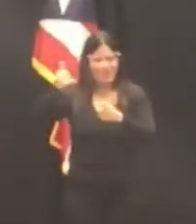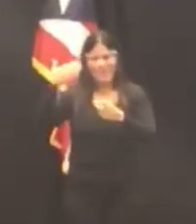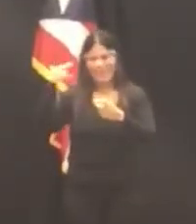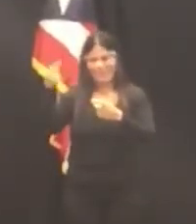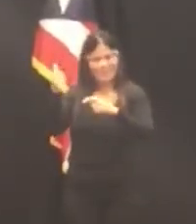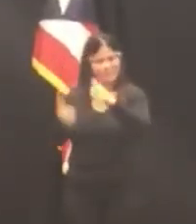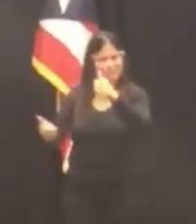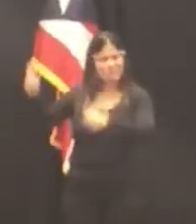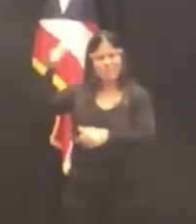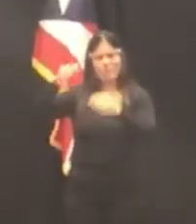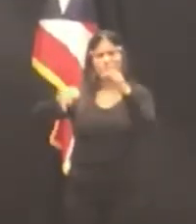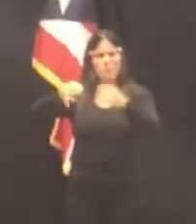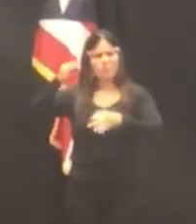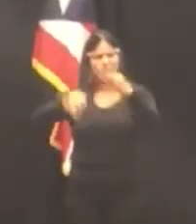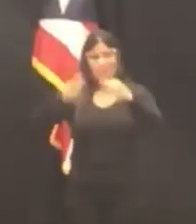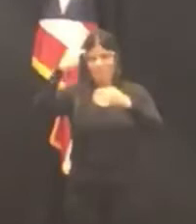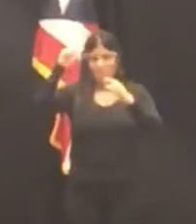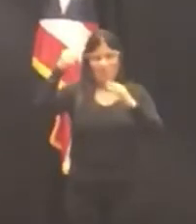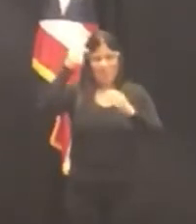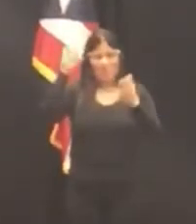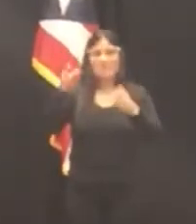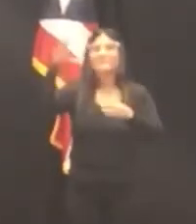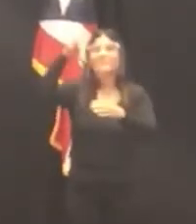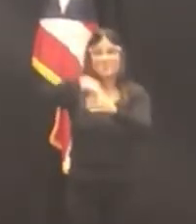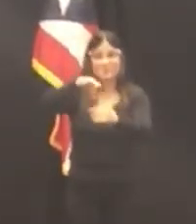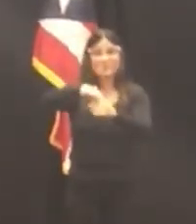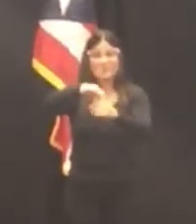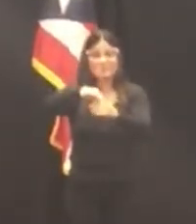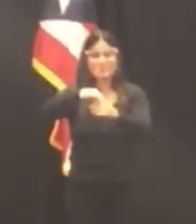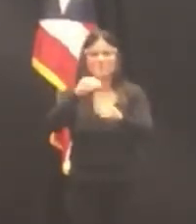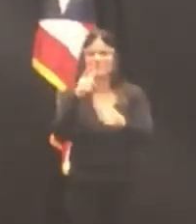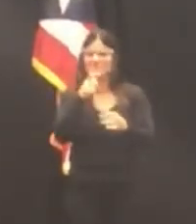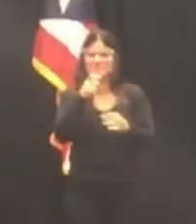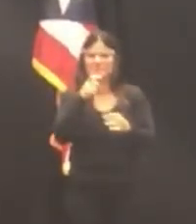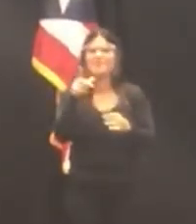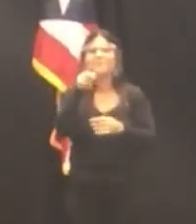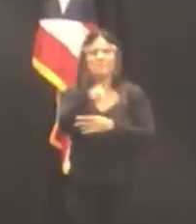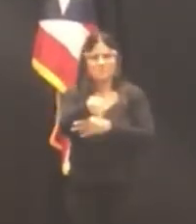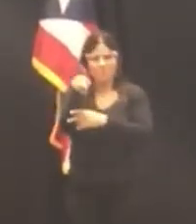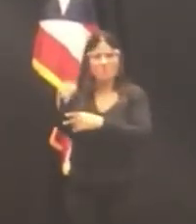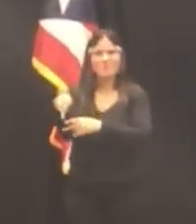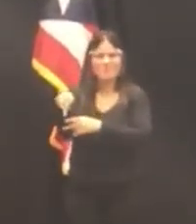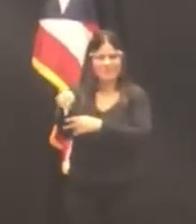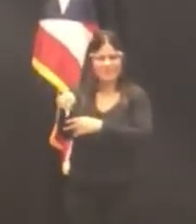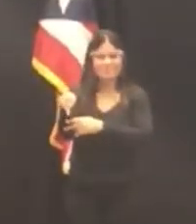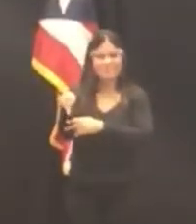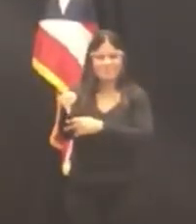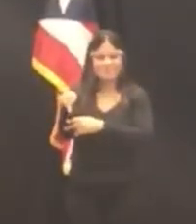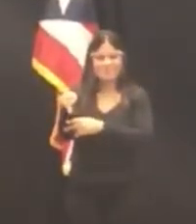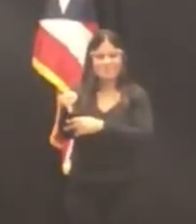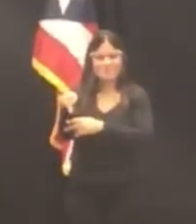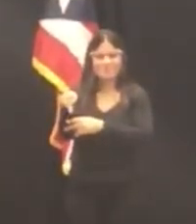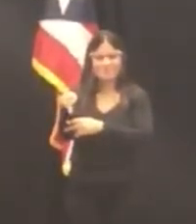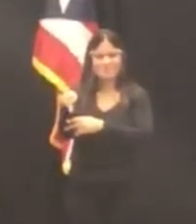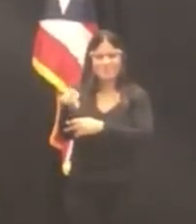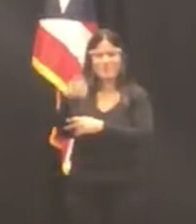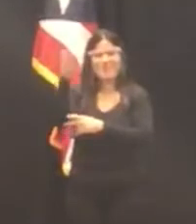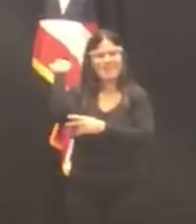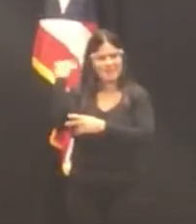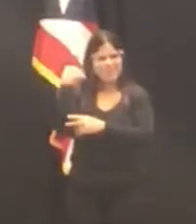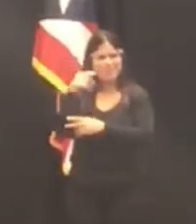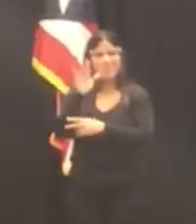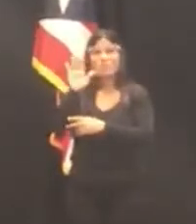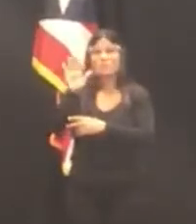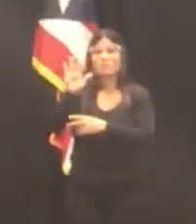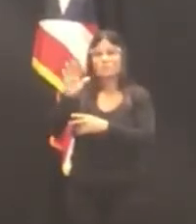y hoy gobernador electo honorable Pedro Pierluisi Urrutia al cargo de directora de la oficina